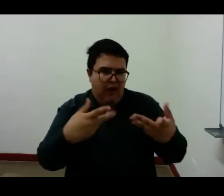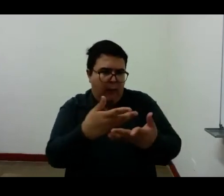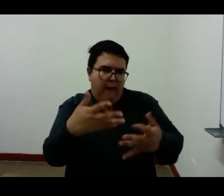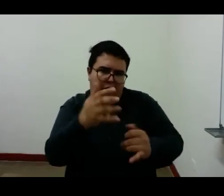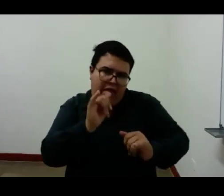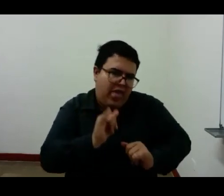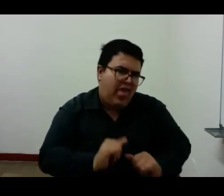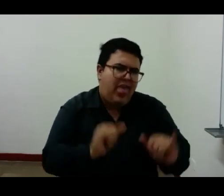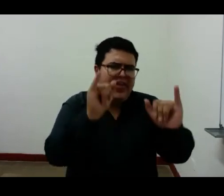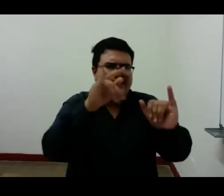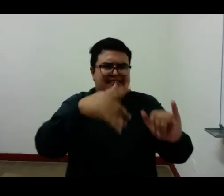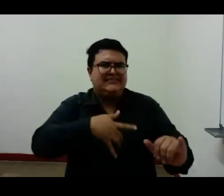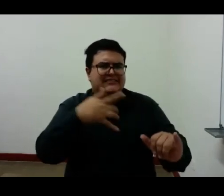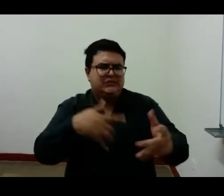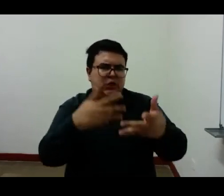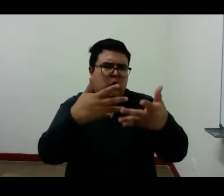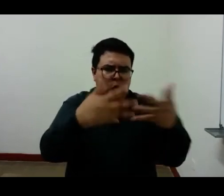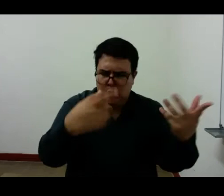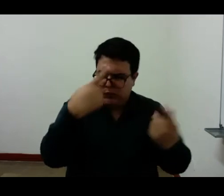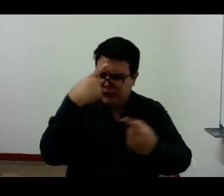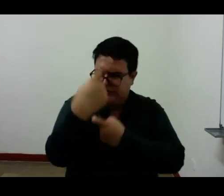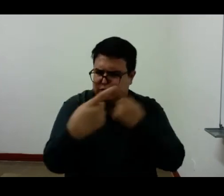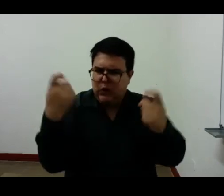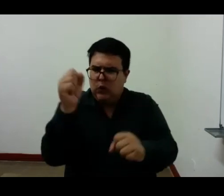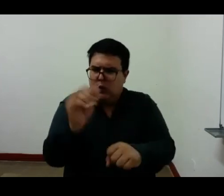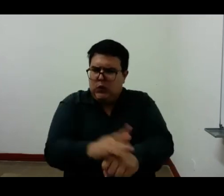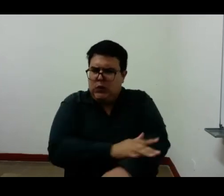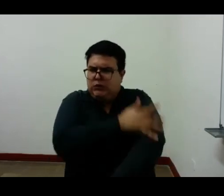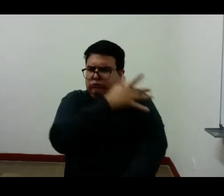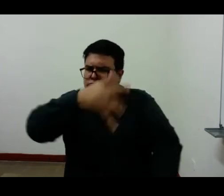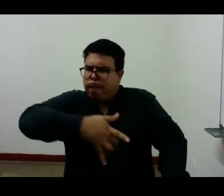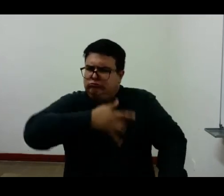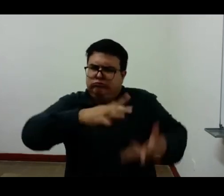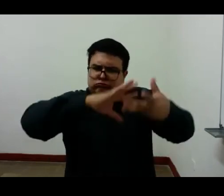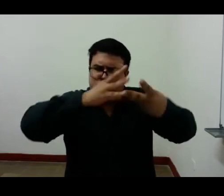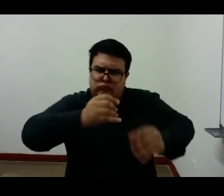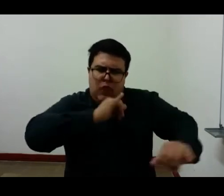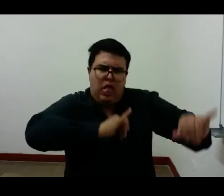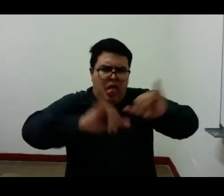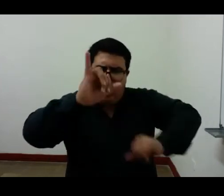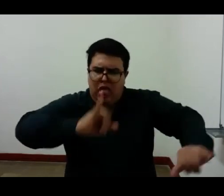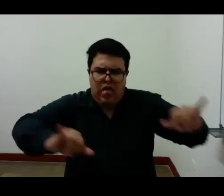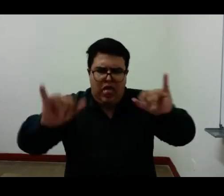útilmente a las sensaciones y propósitos dice él